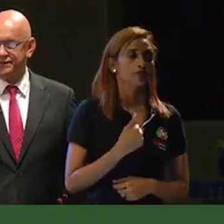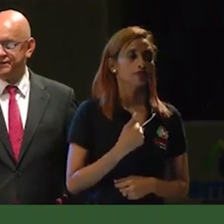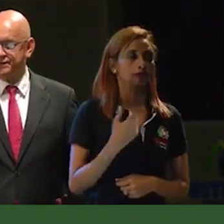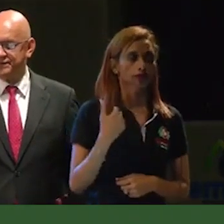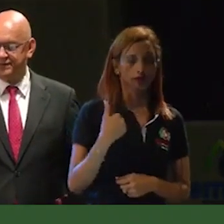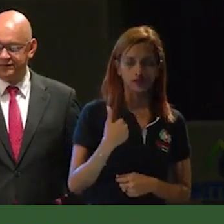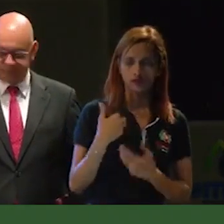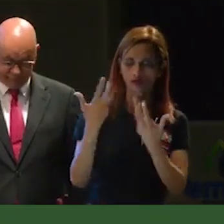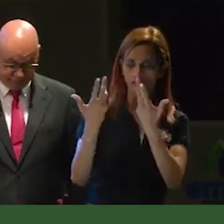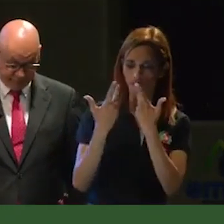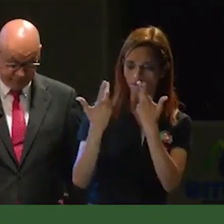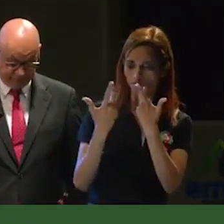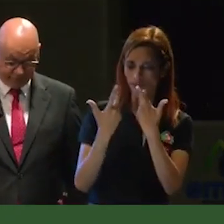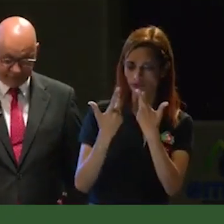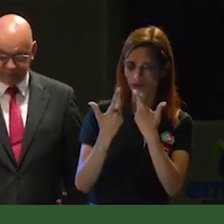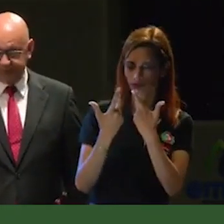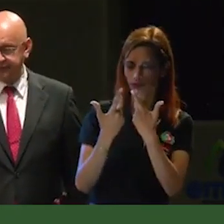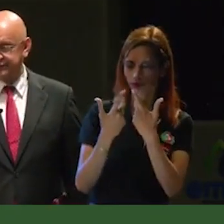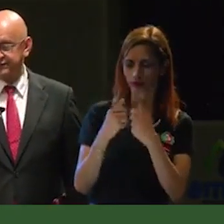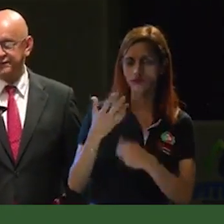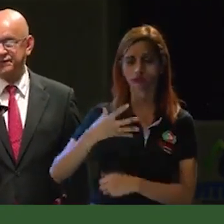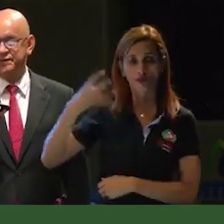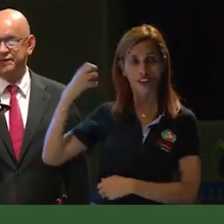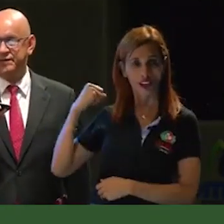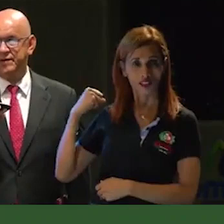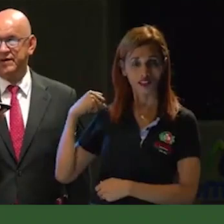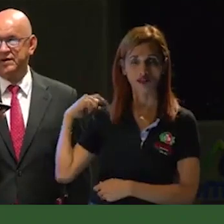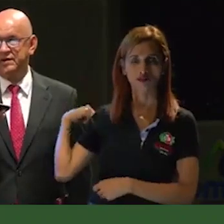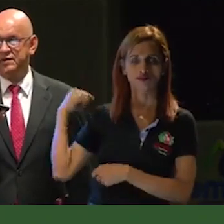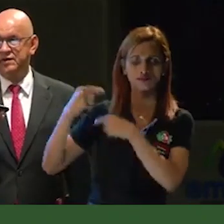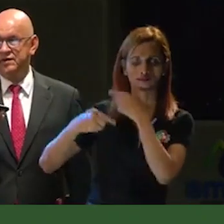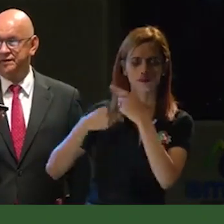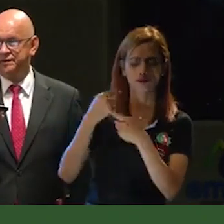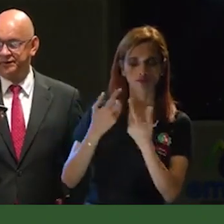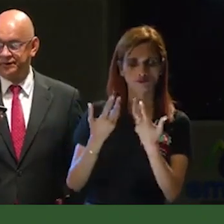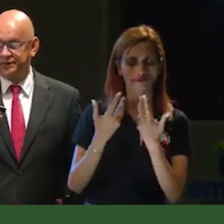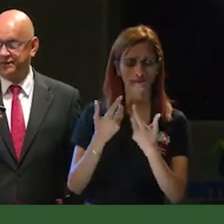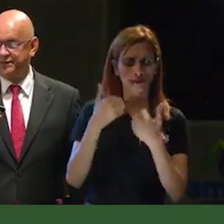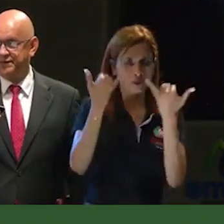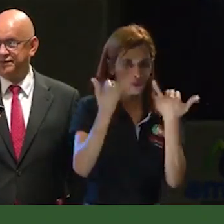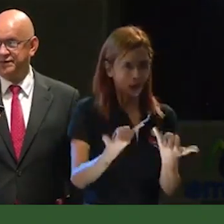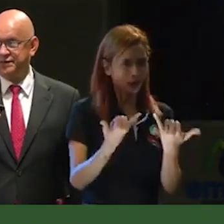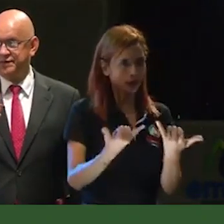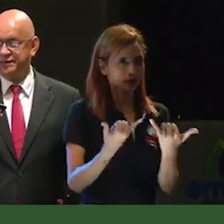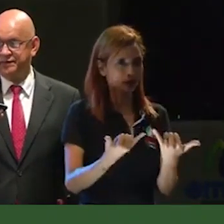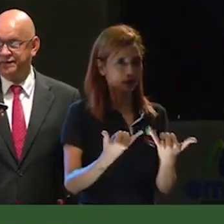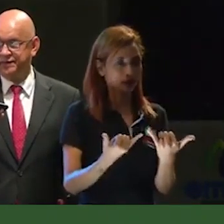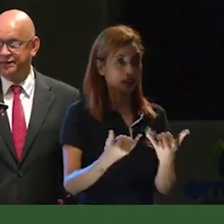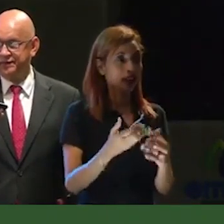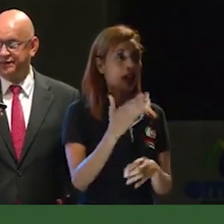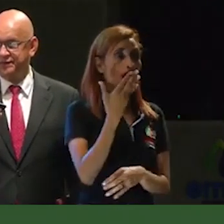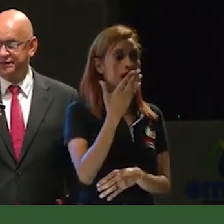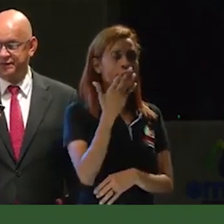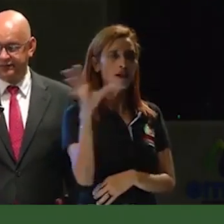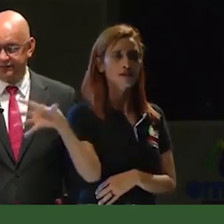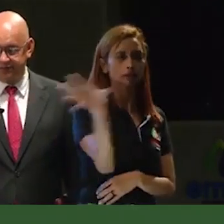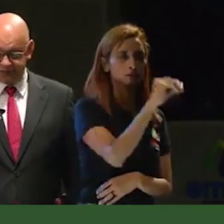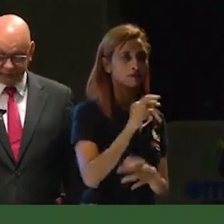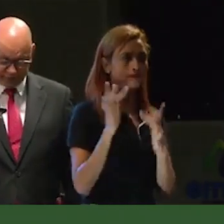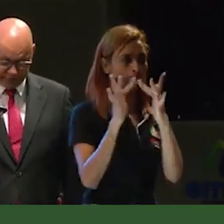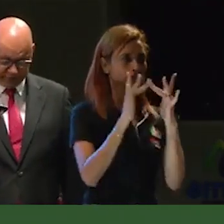enseñanza de nuestros ancestros, es que hoy, la Calarcá para todos,